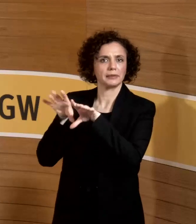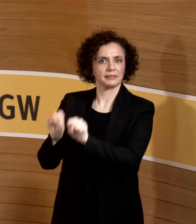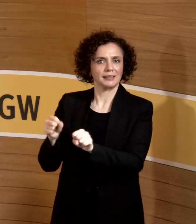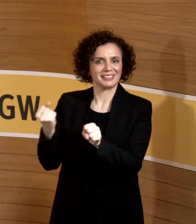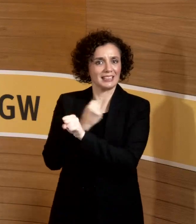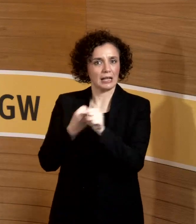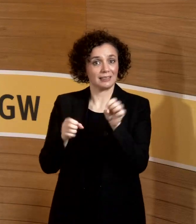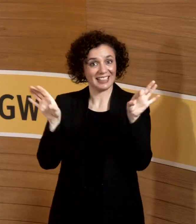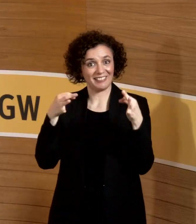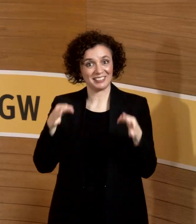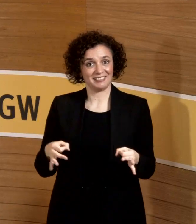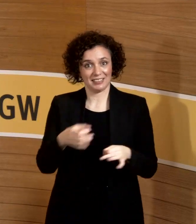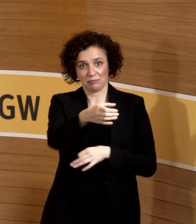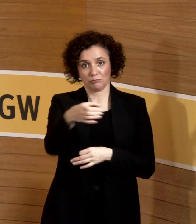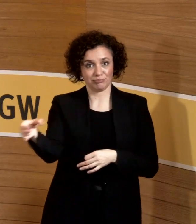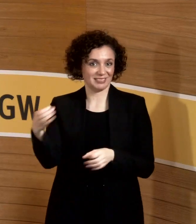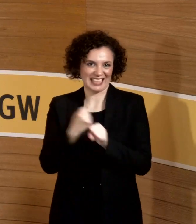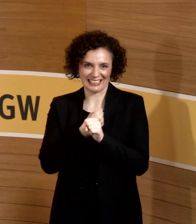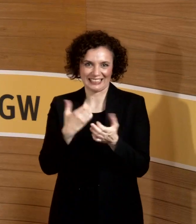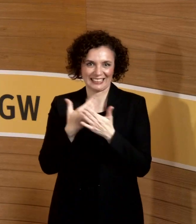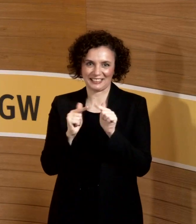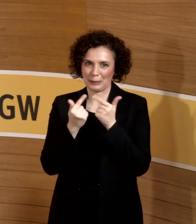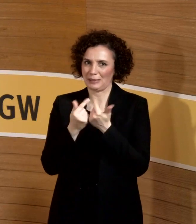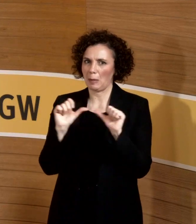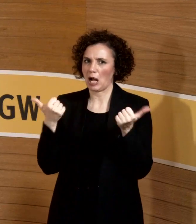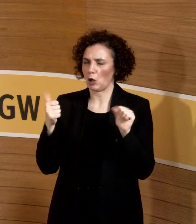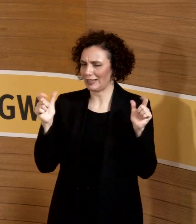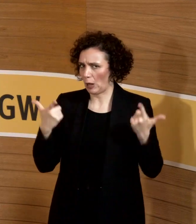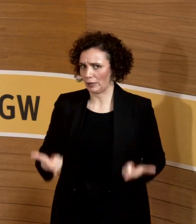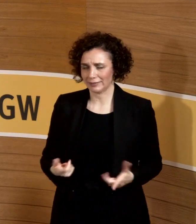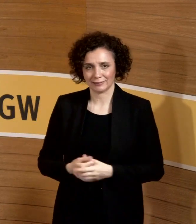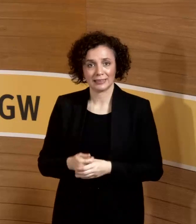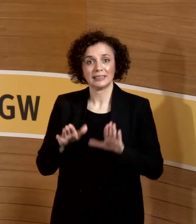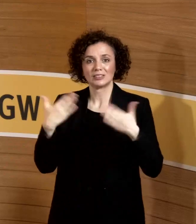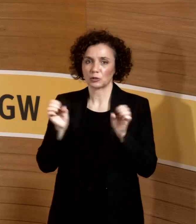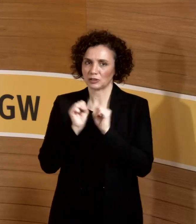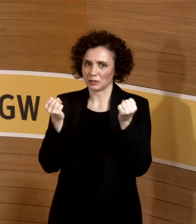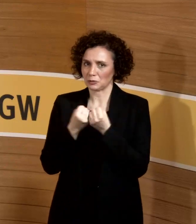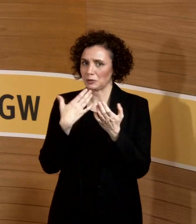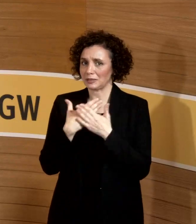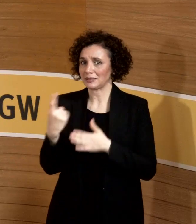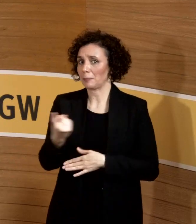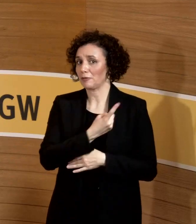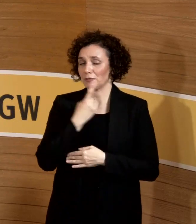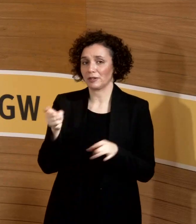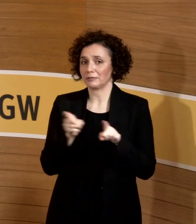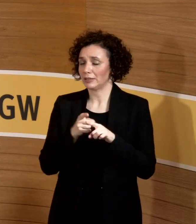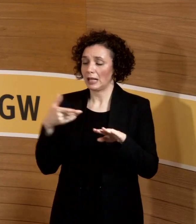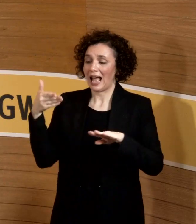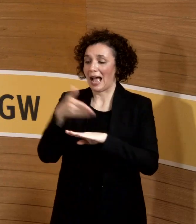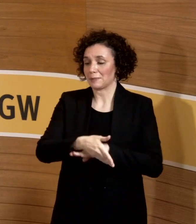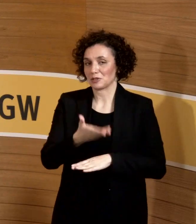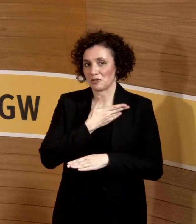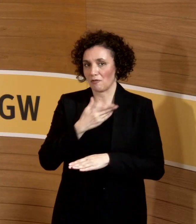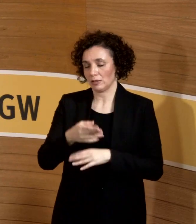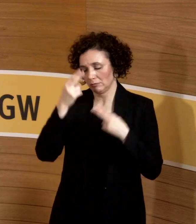diese Qualifizierte nicht nehmen. Also da ist keiner mit glücklich mit dieser Situation, deswegen wollen wir uns da auch gar nicht groß einmischen. Die